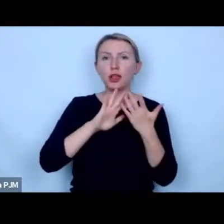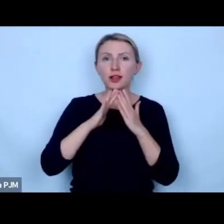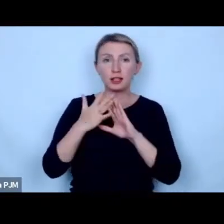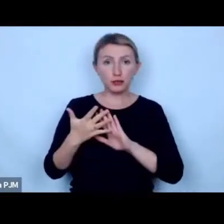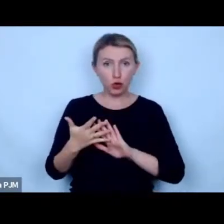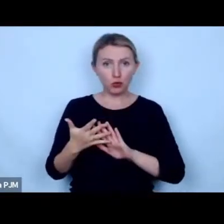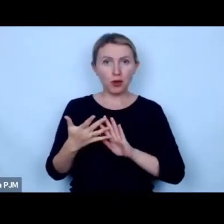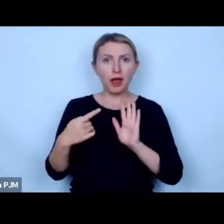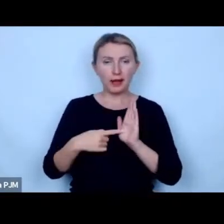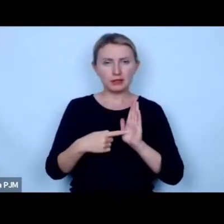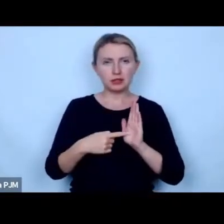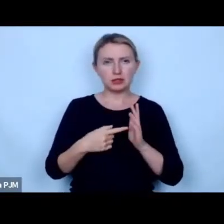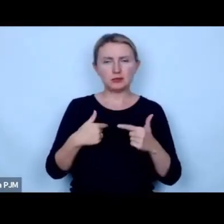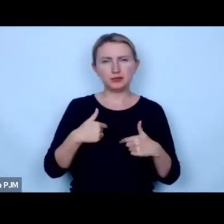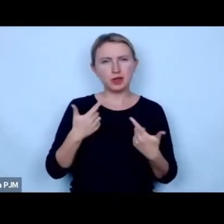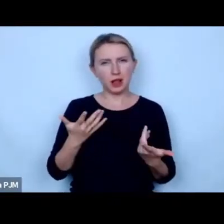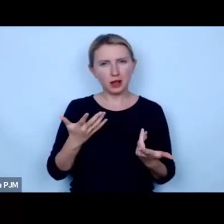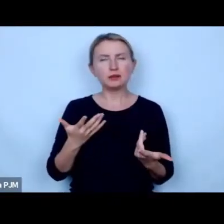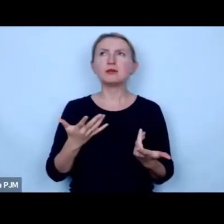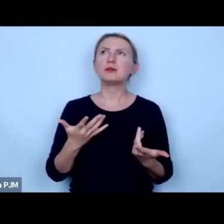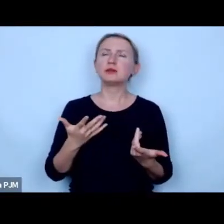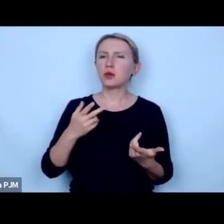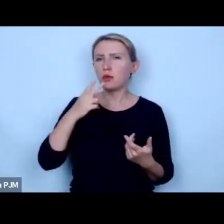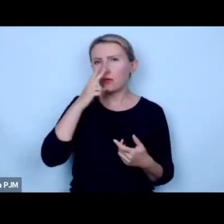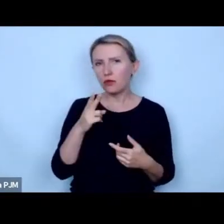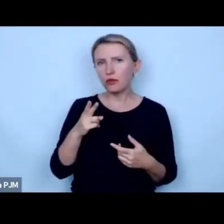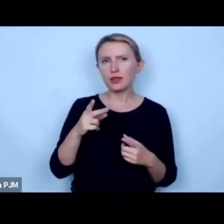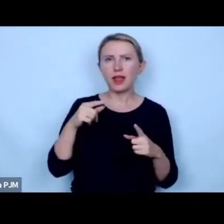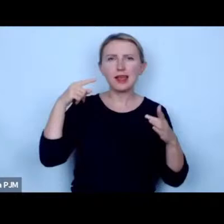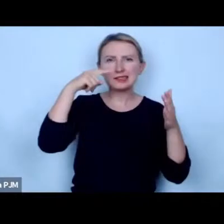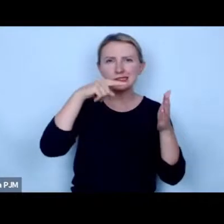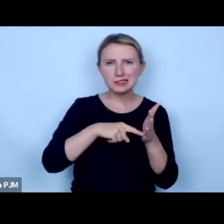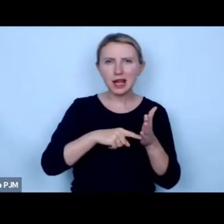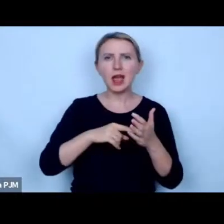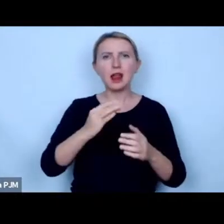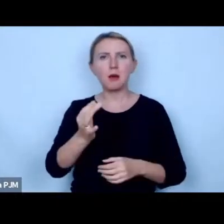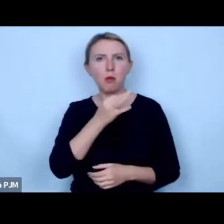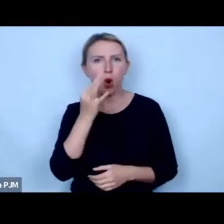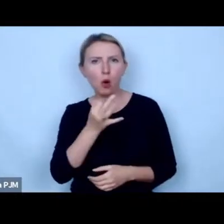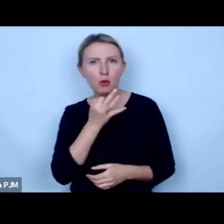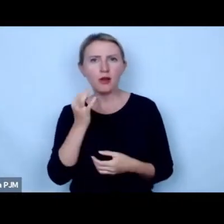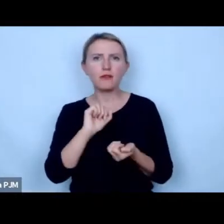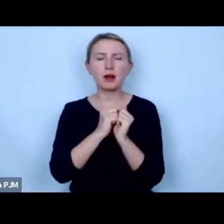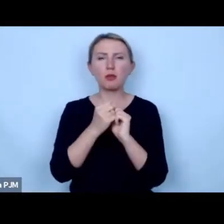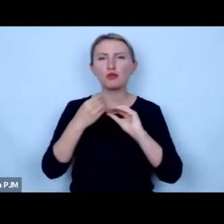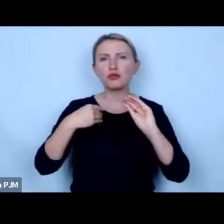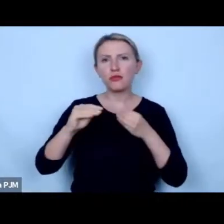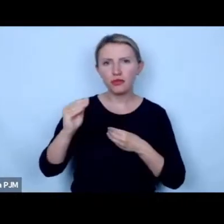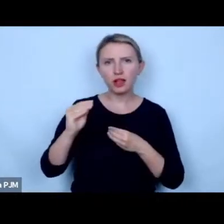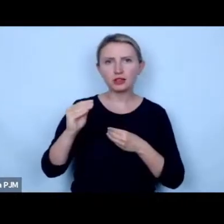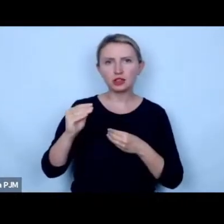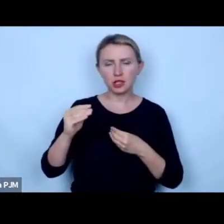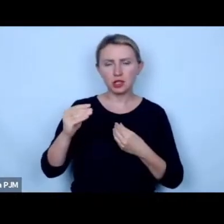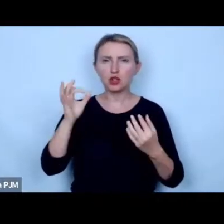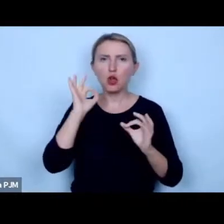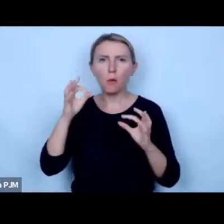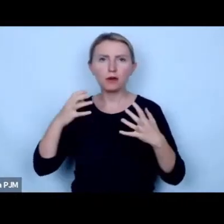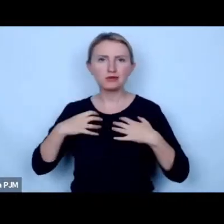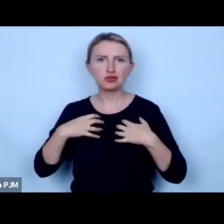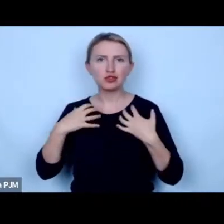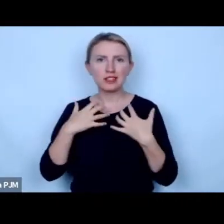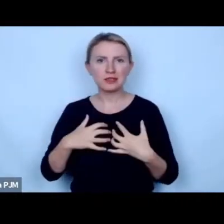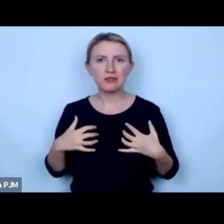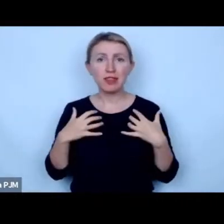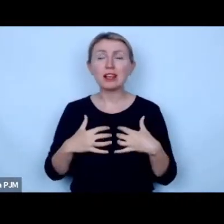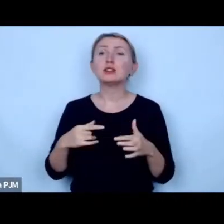z jednej strony oczywiście rzucają się w oczy te cele w zakresie poprawienia czy też zwiększenia dobrostanu zwierząt no i